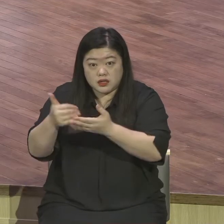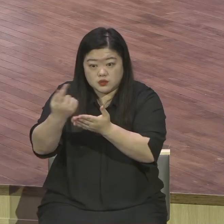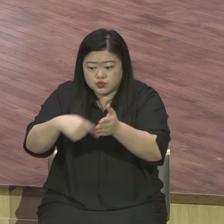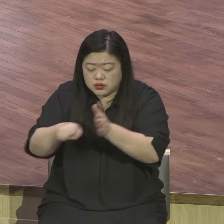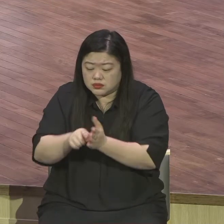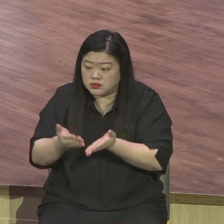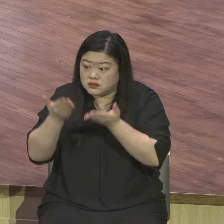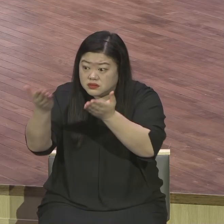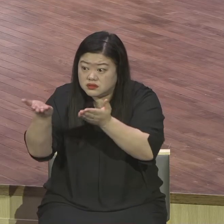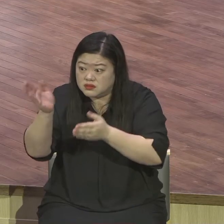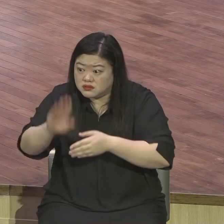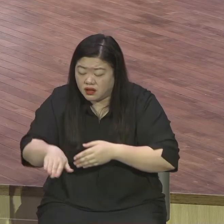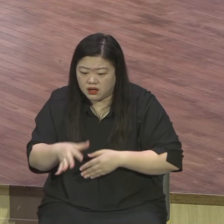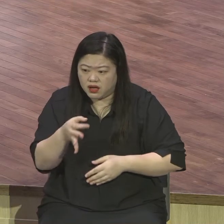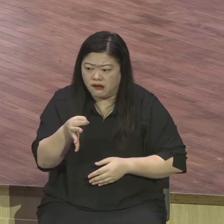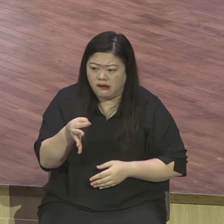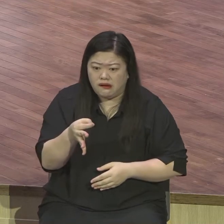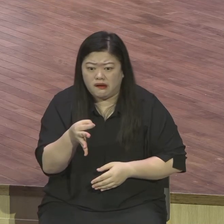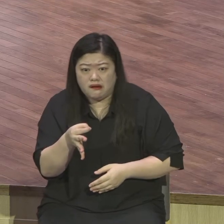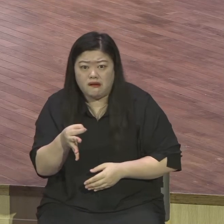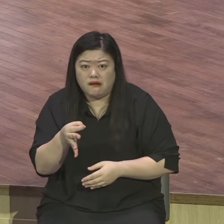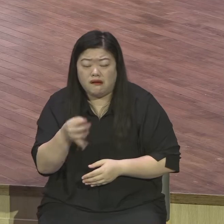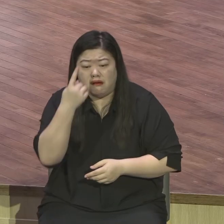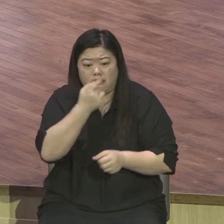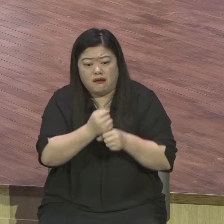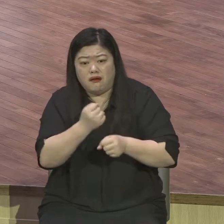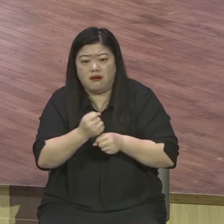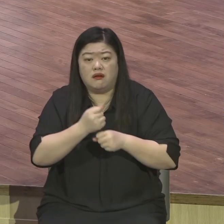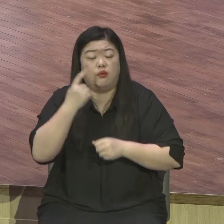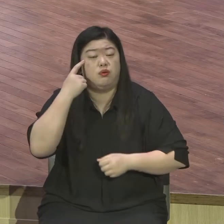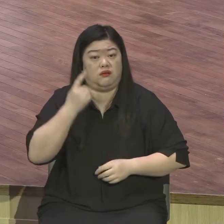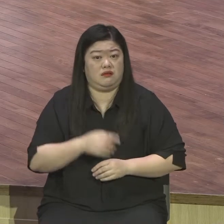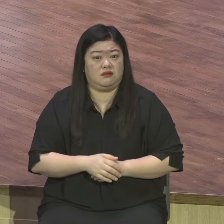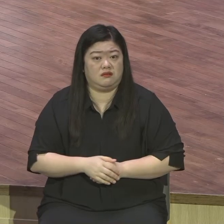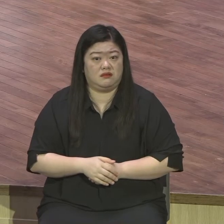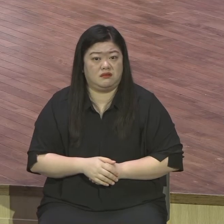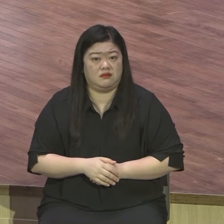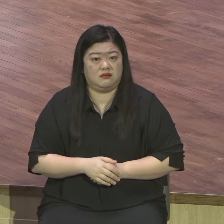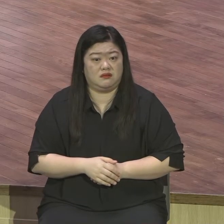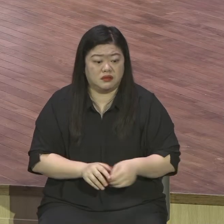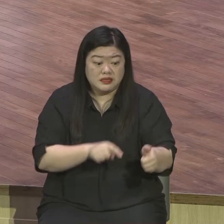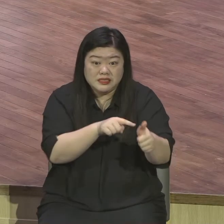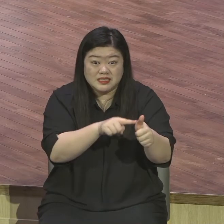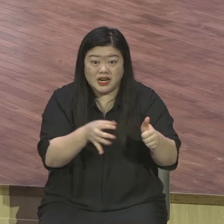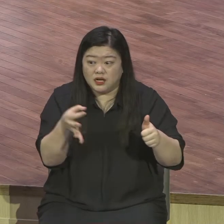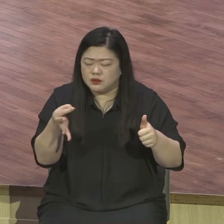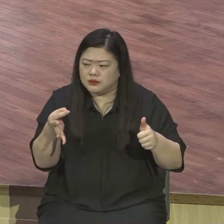시험 들었다. 이게 청년이 당한 거예요. 물질에 대한 오해예요. 오해.